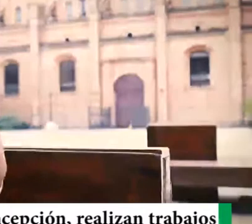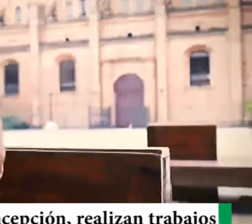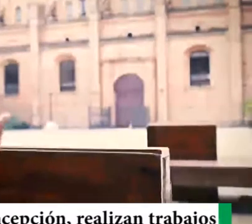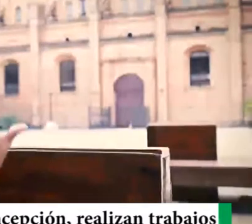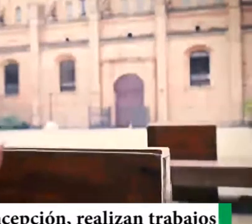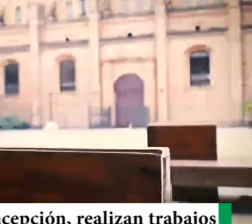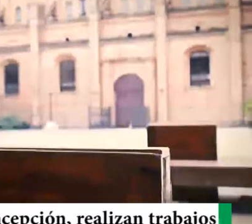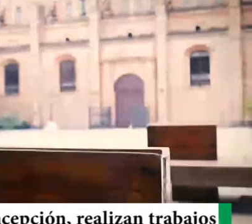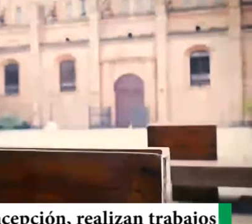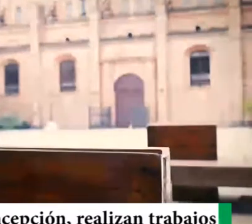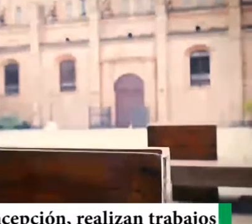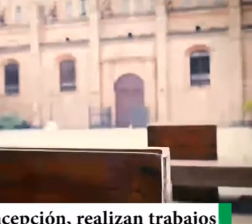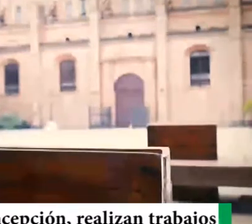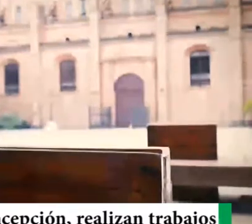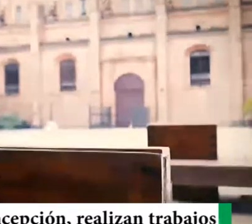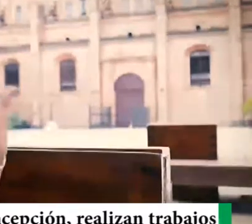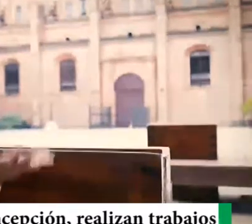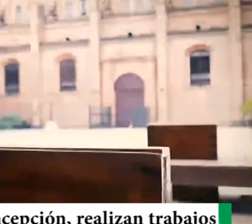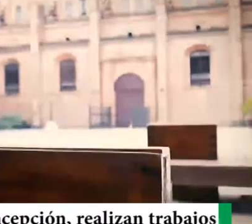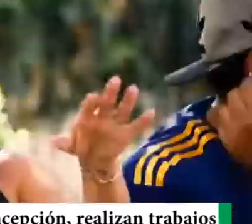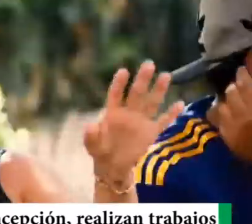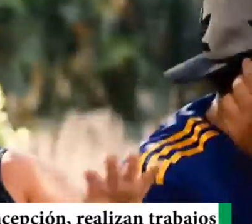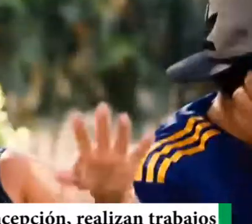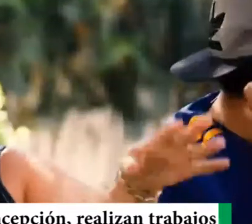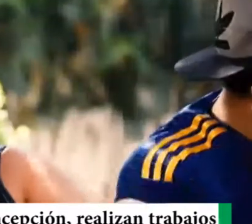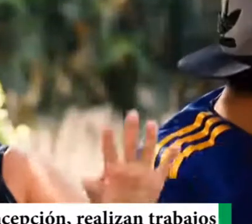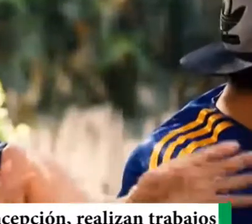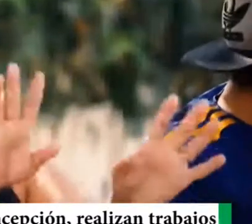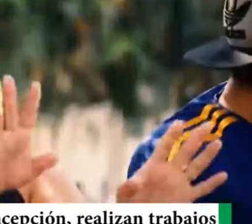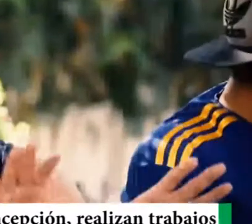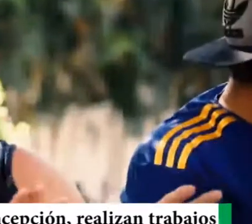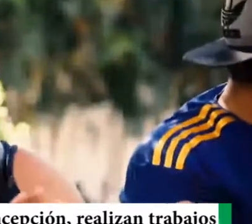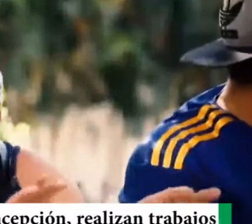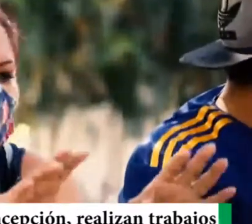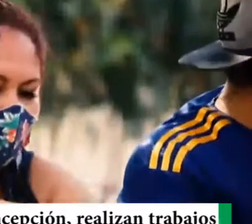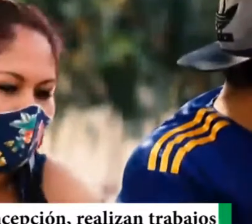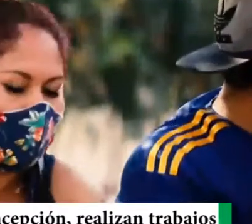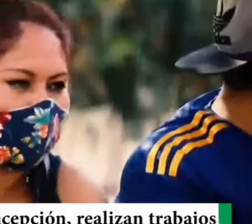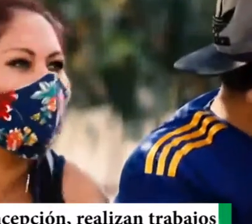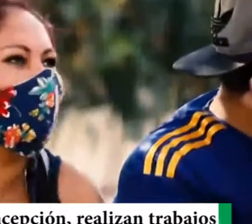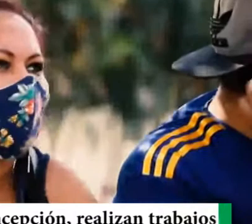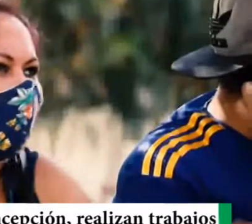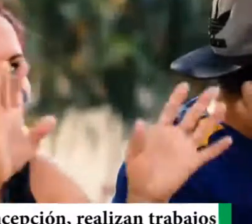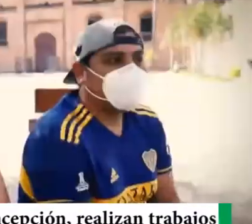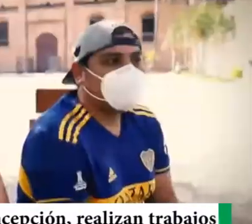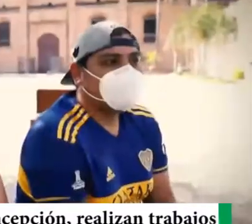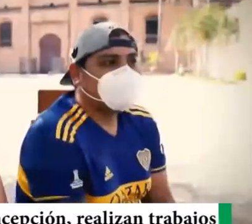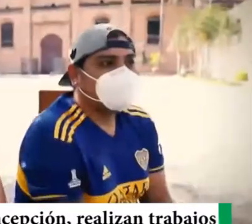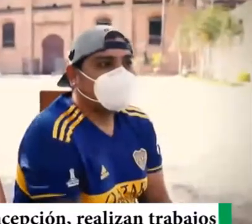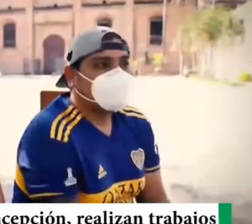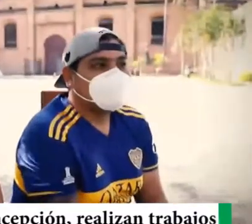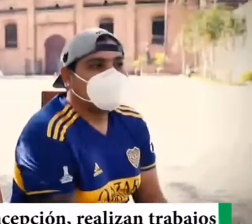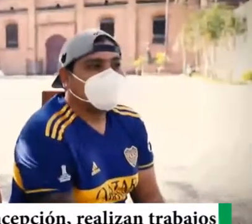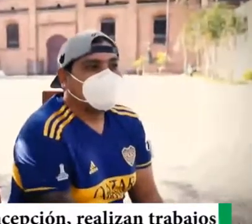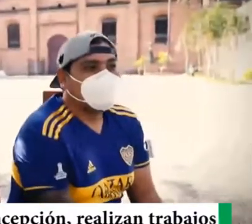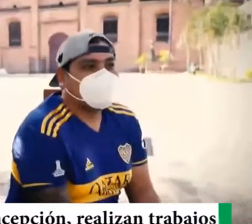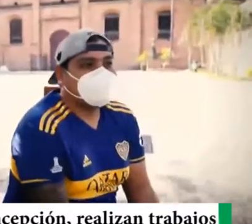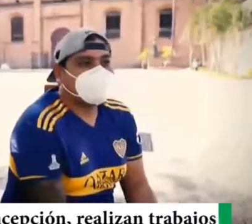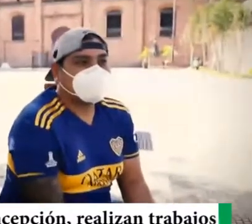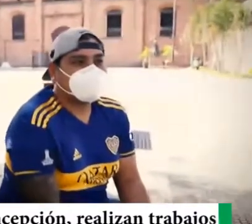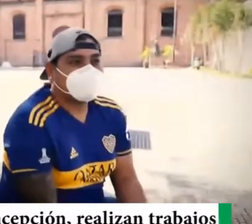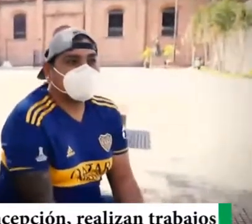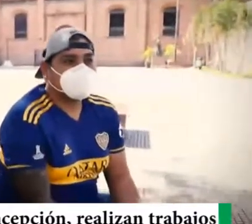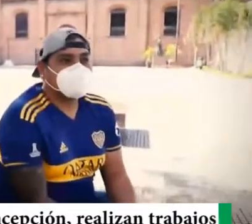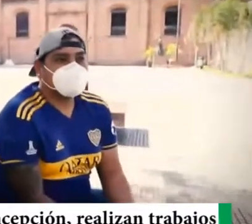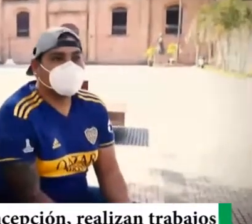de que puedas perder a esa persona, a la que tanto amás. Prácticamente, ya yo sabía, yo misma me iba a contagiar, pero era algo que no me importaba.